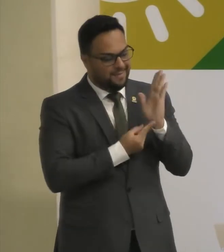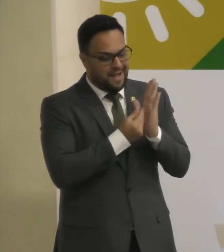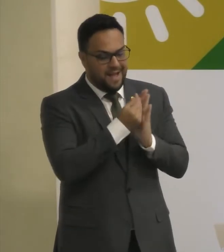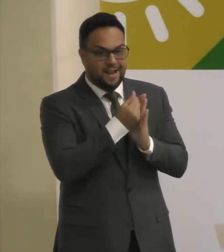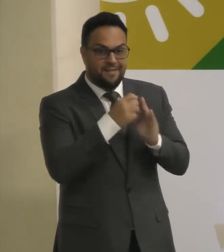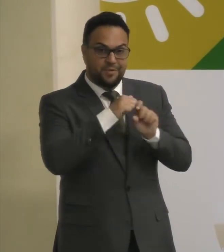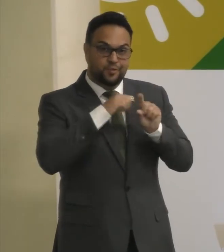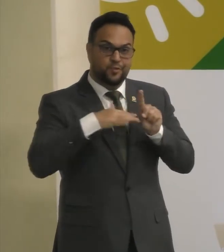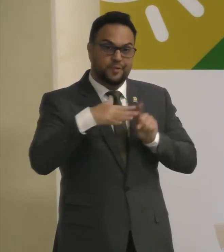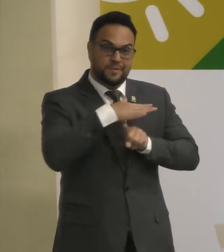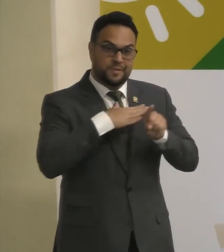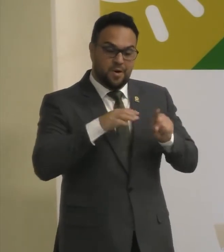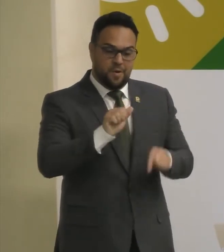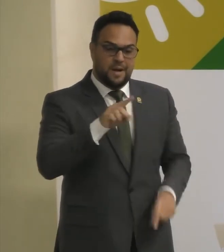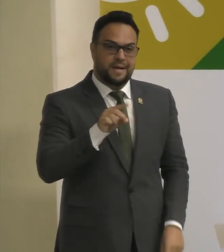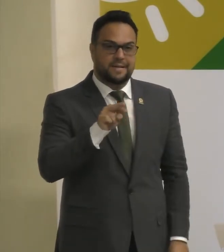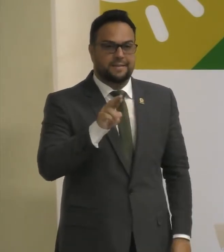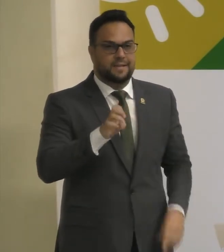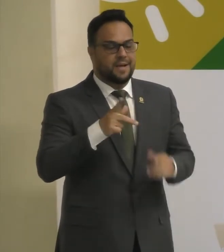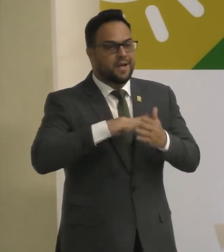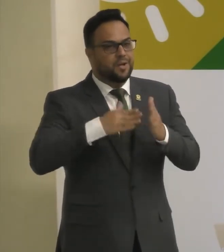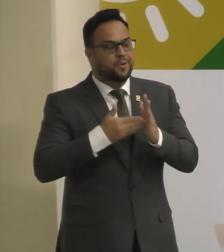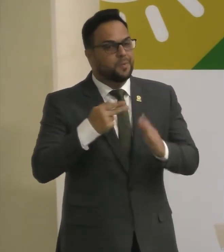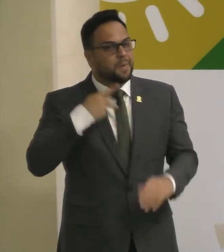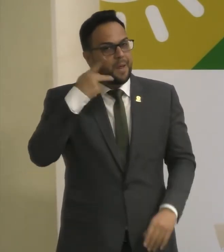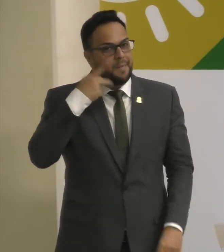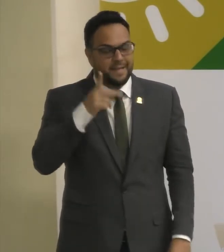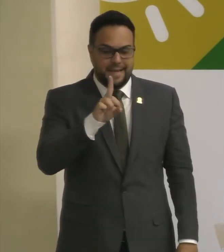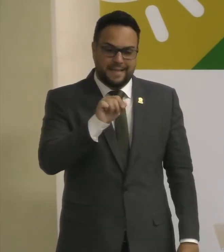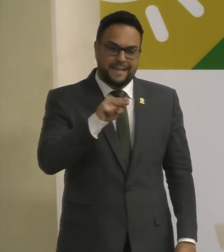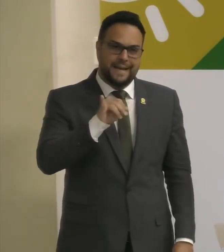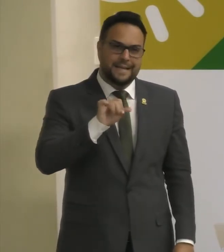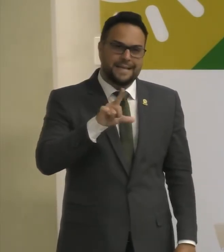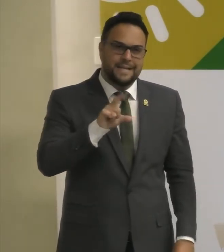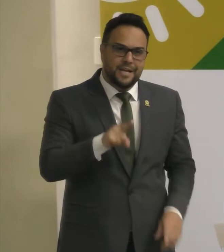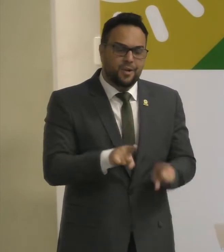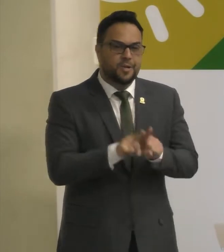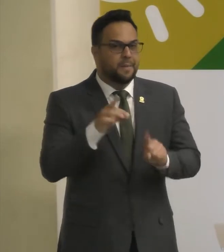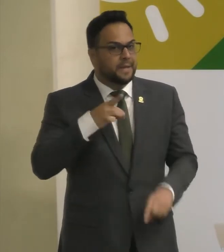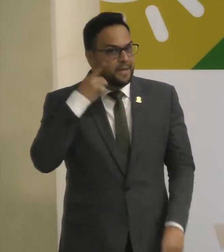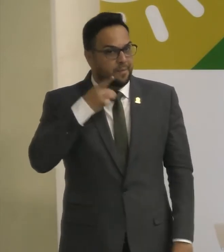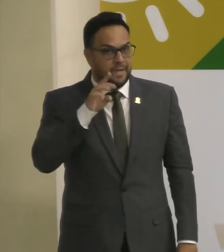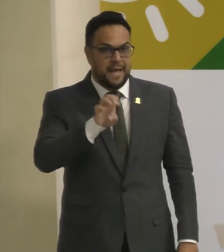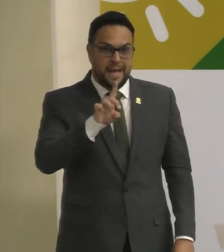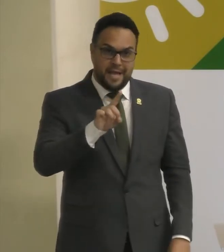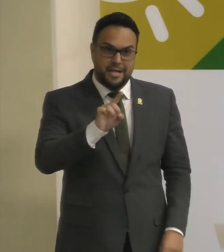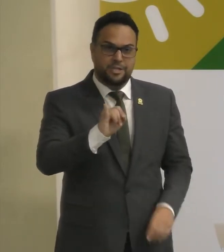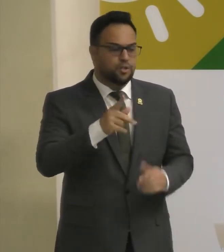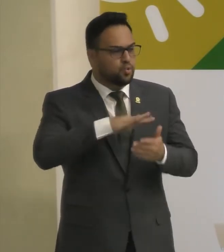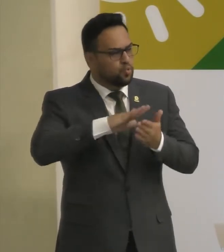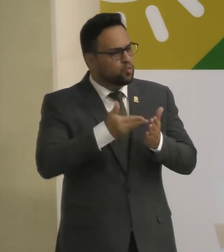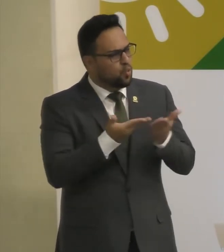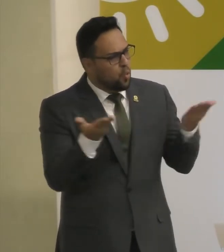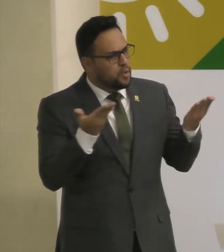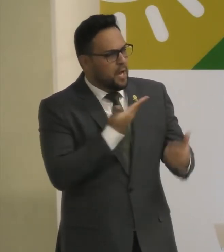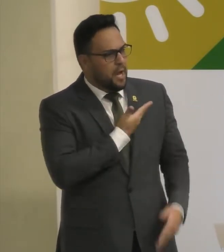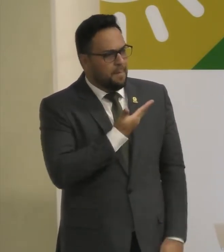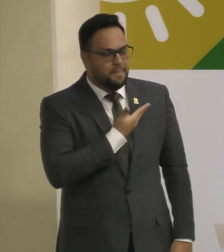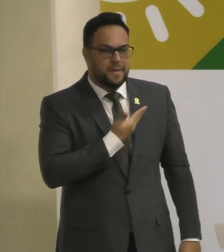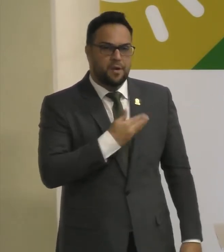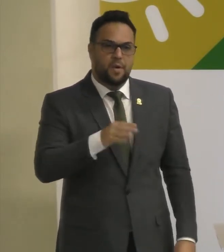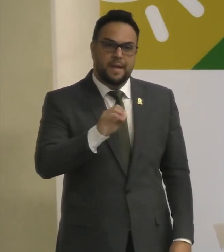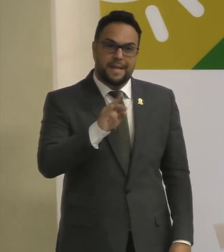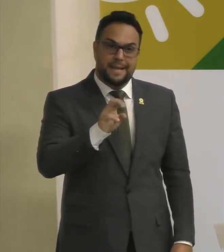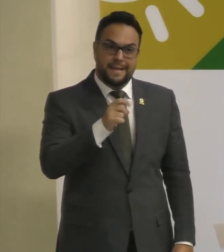André Ferreira Todos os parlamentares Deputado Danilo Deputado Ed Meus amigos Irã Marcelo